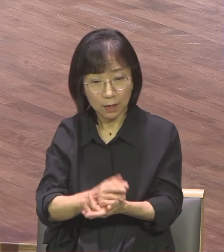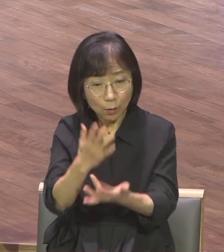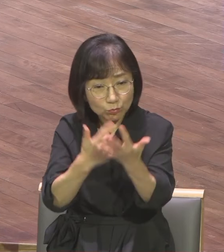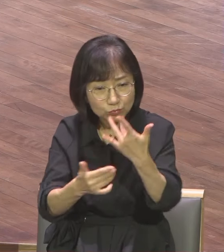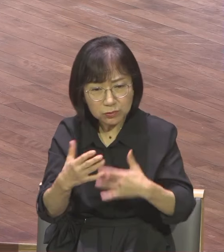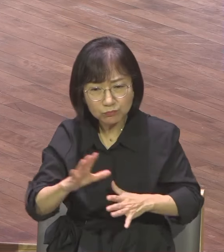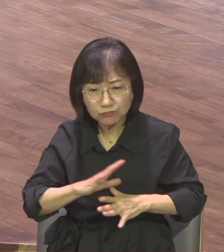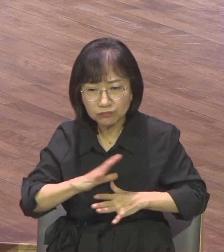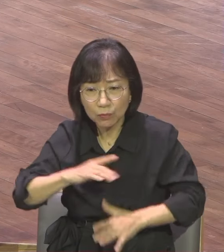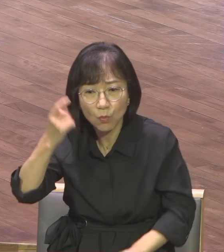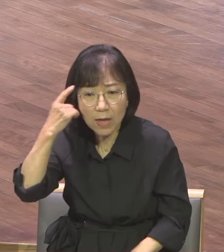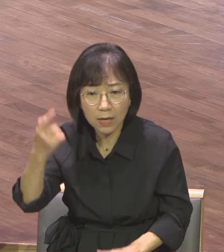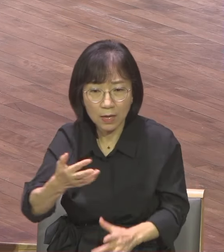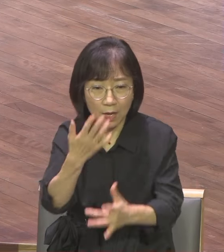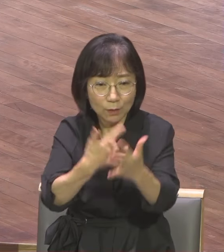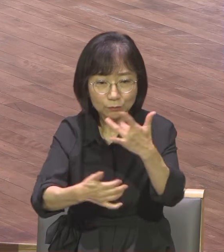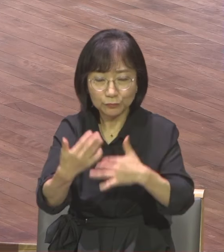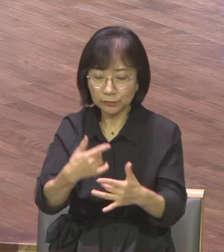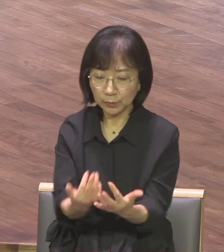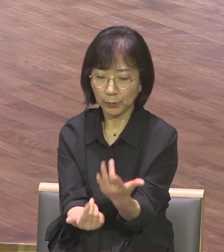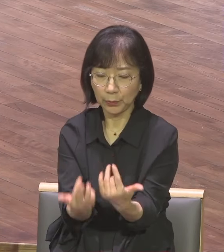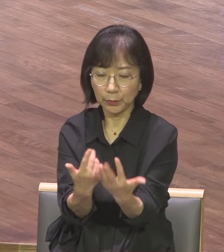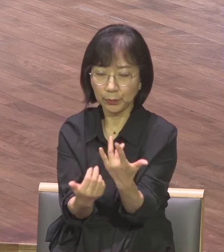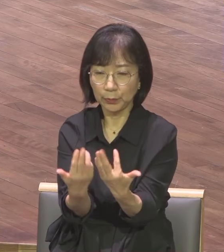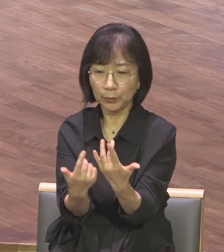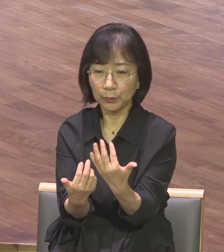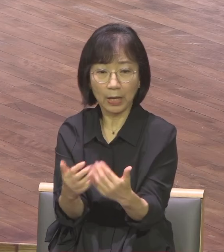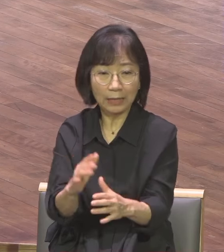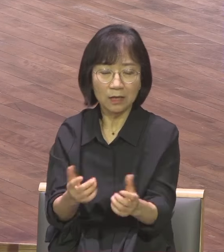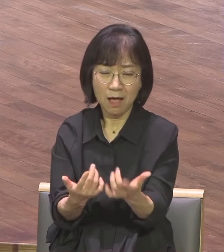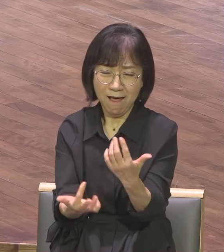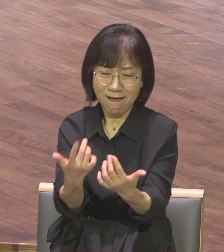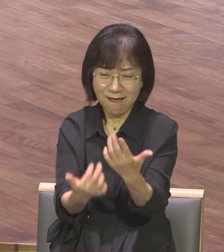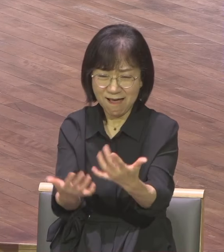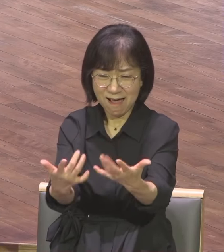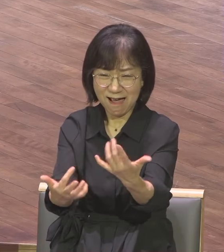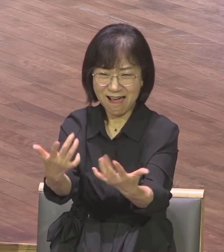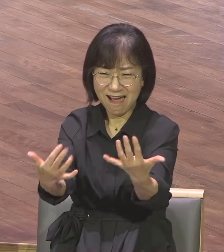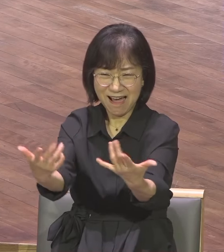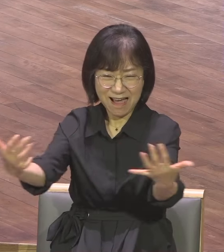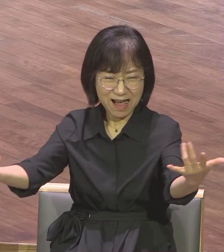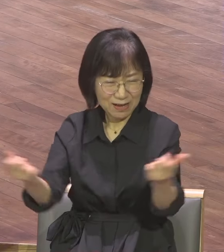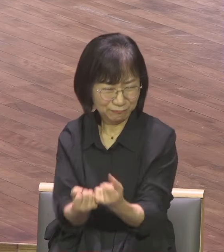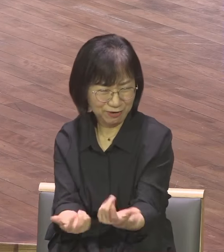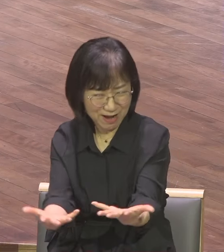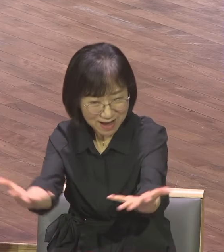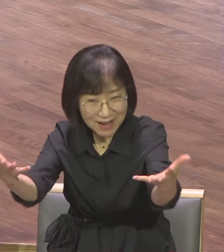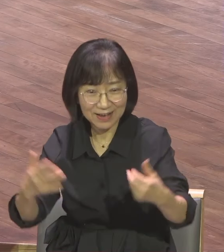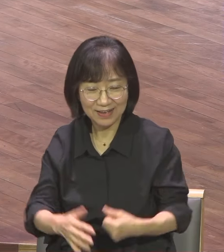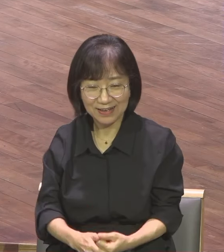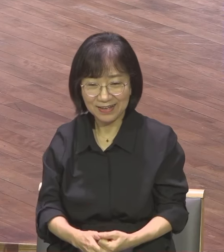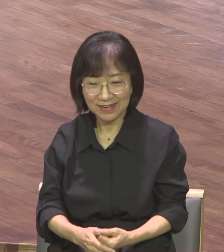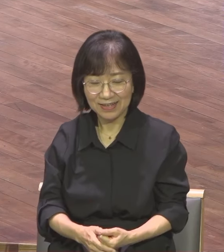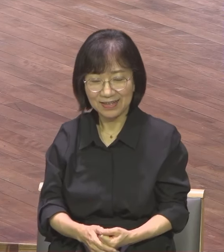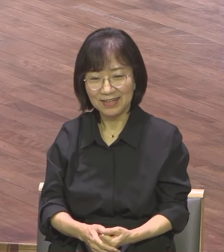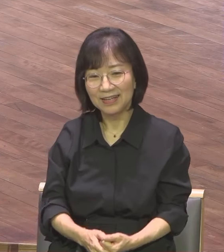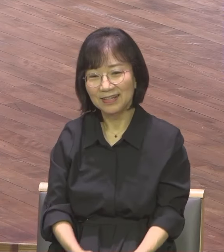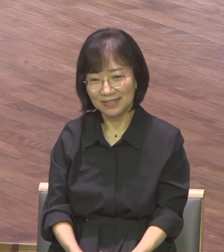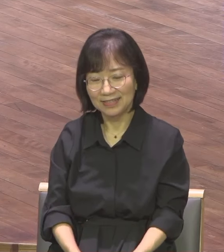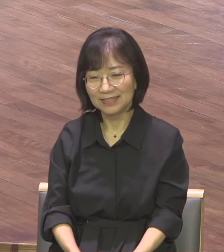이 성교의 불이 가슴에 옮기는 순간 화요할 타오르거든요 이 운동이 일어나야 돼요 그래서 하반기 때는 정말